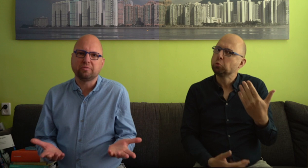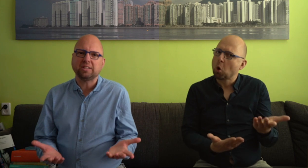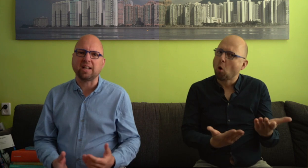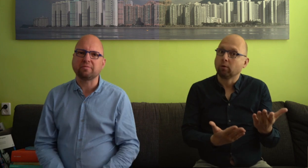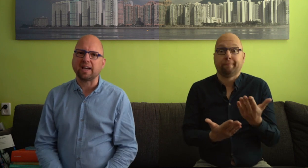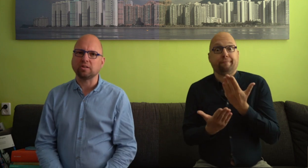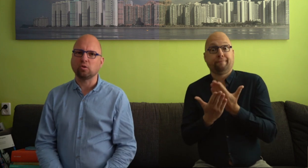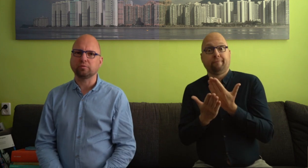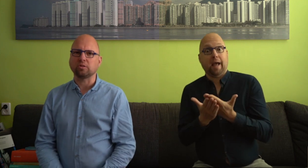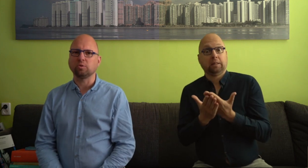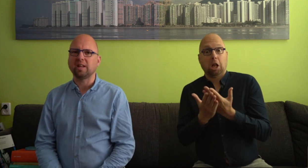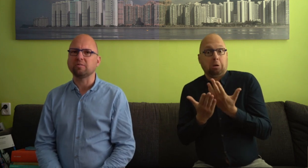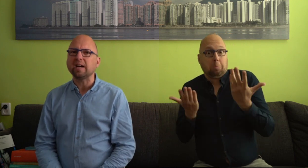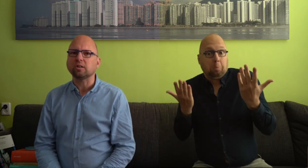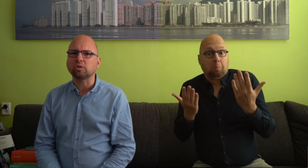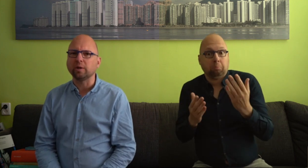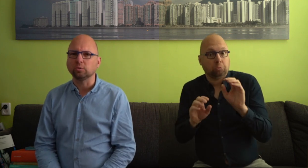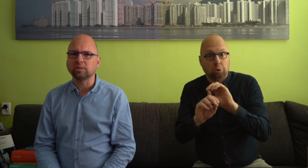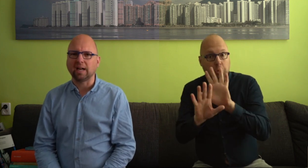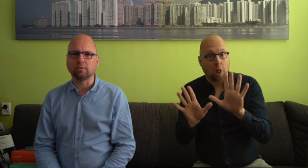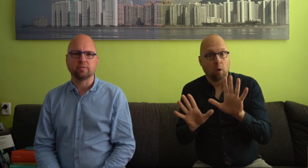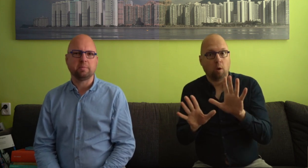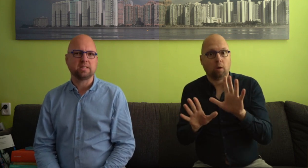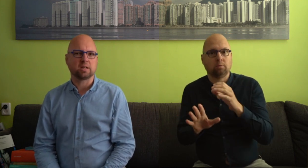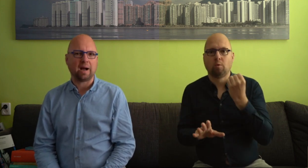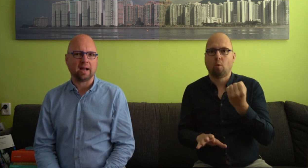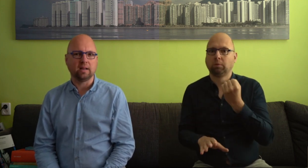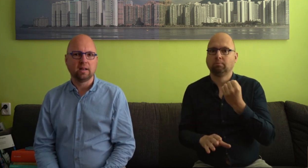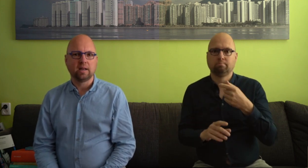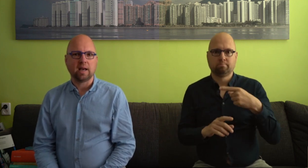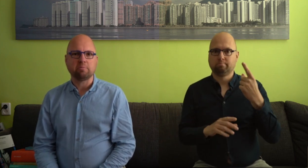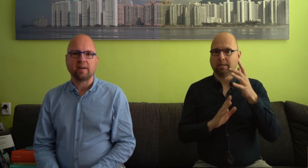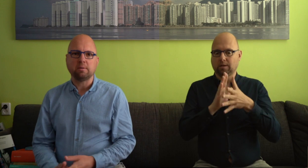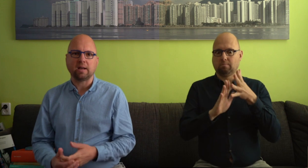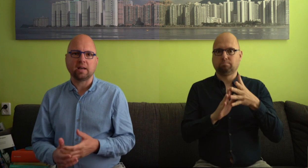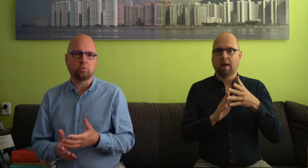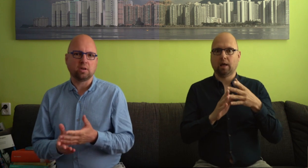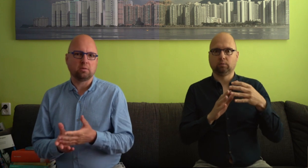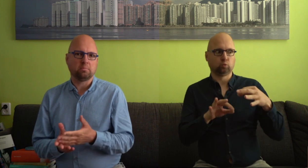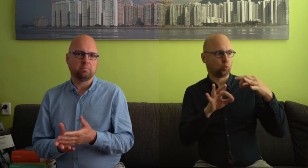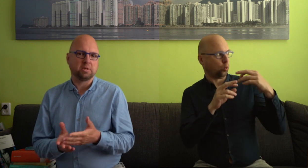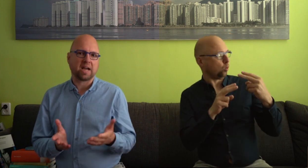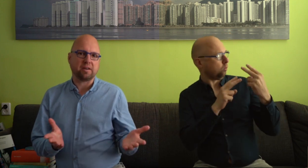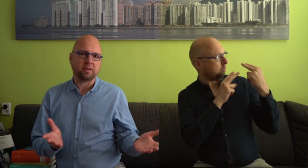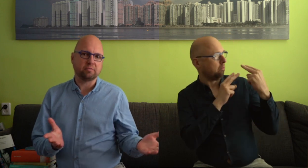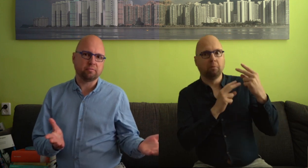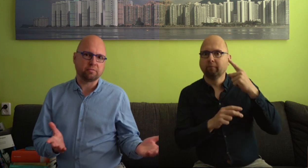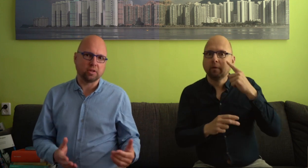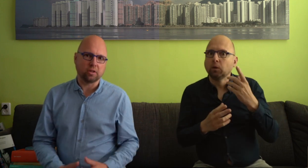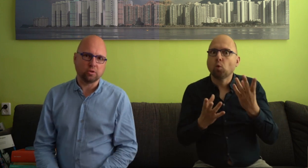vaststellen feitelijk of dat ook daadwerkelijk zo is ontstaan. Want van de meeste gebaren hebben we helemaal geen goede beschrijving van de